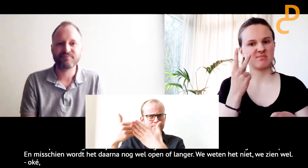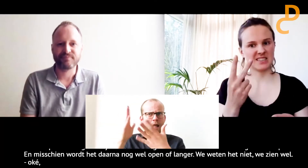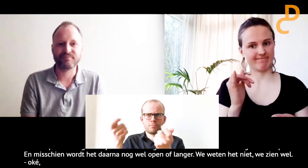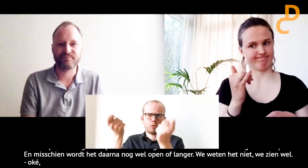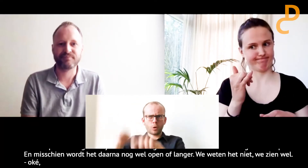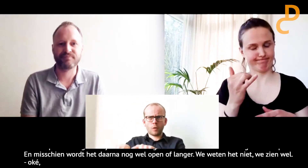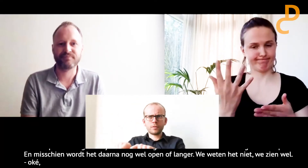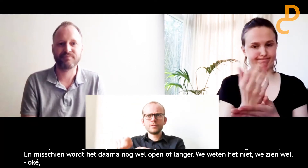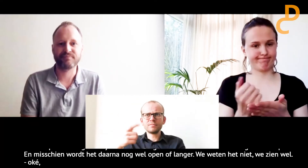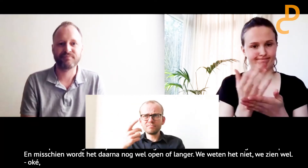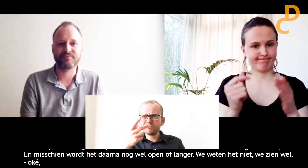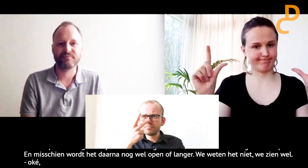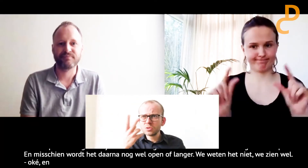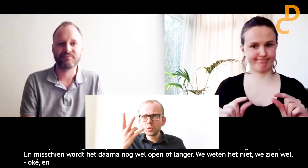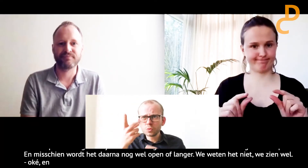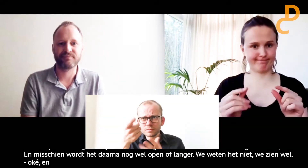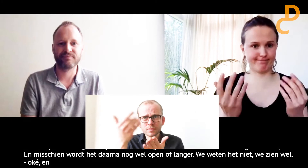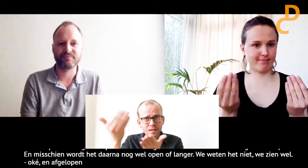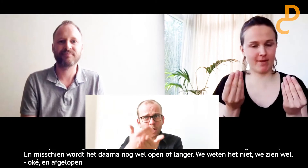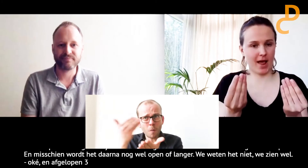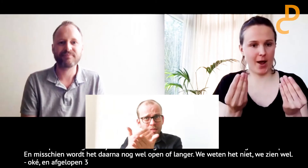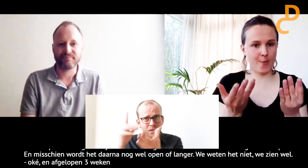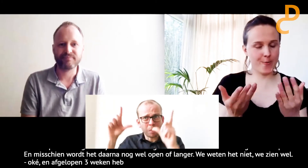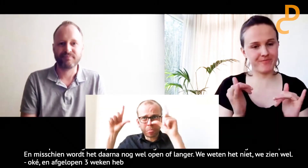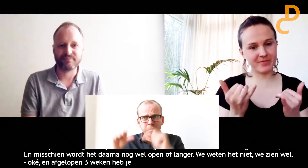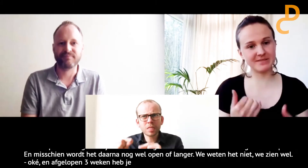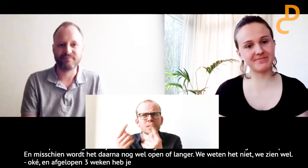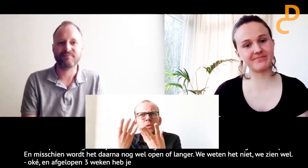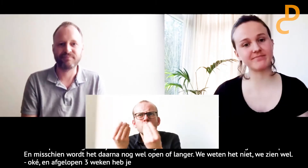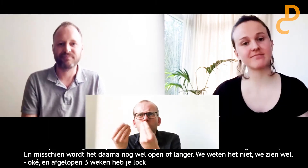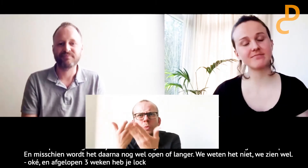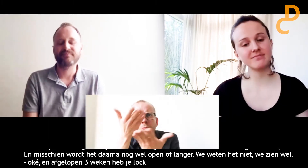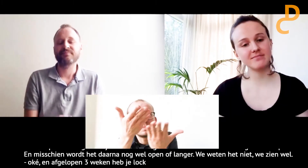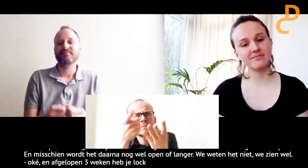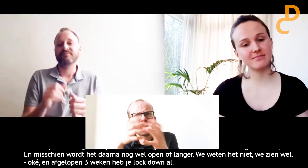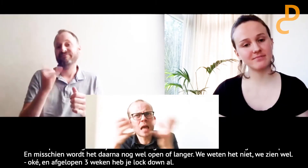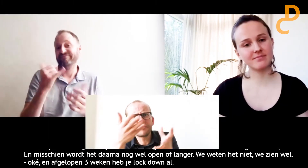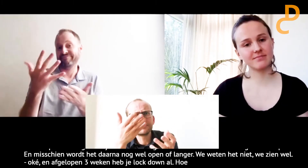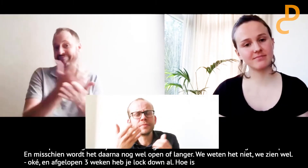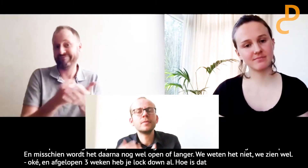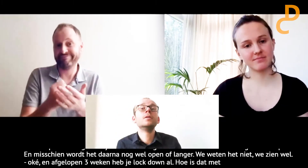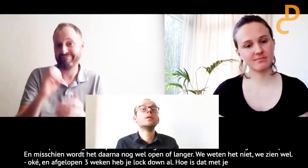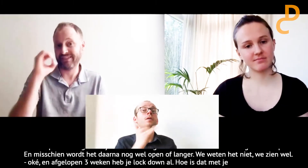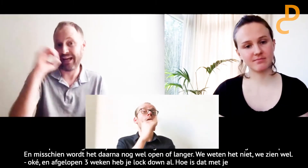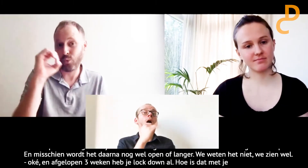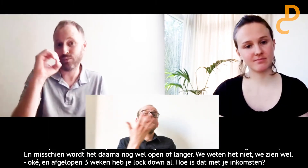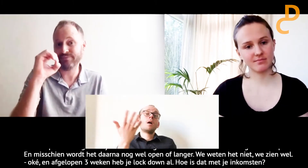Deze afgelopen drie weken is de lockdown al. Hoe is dat met jouw inkomsten? Zie je daar een vermindering in?